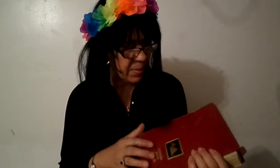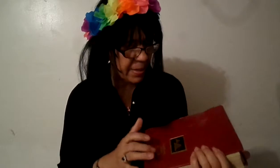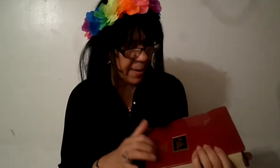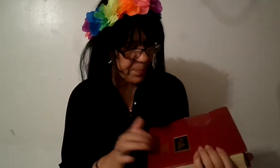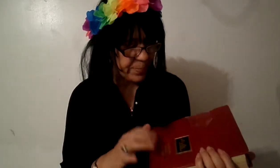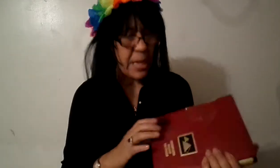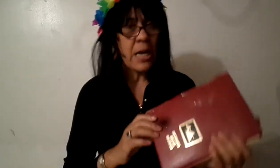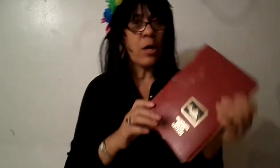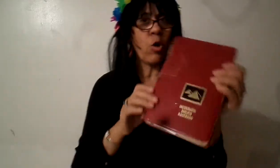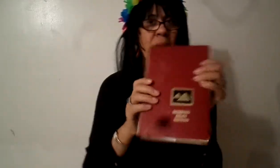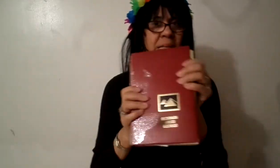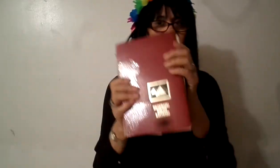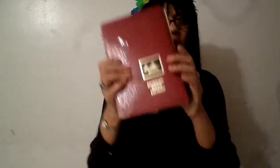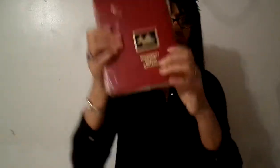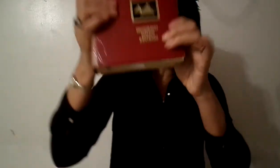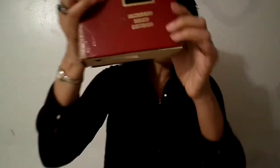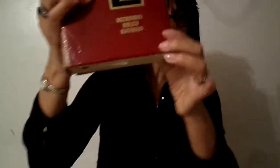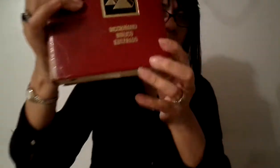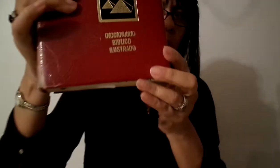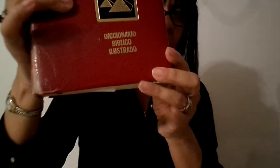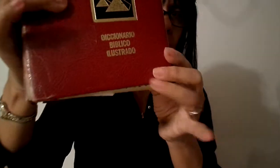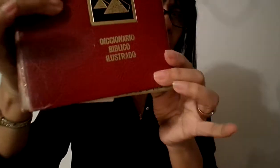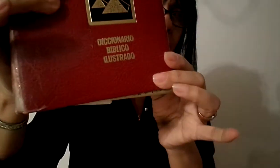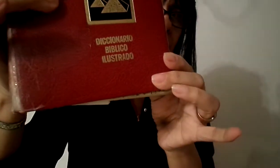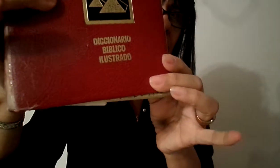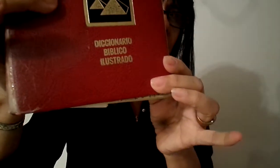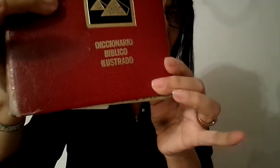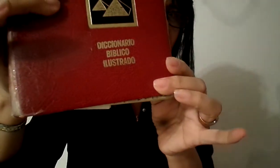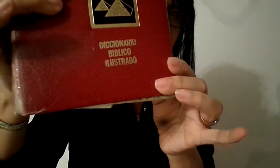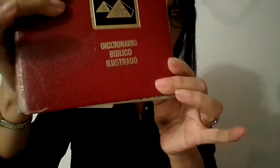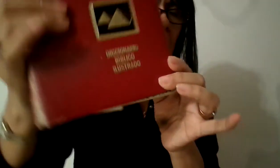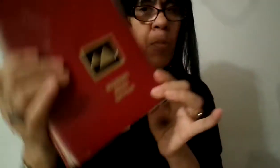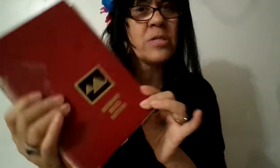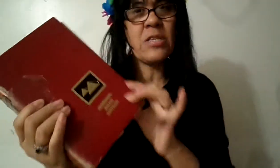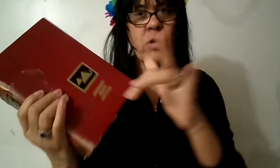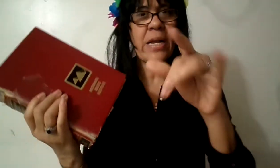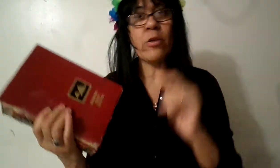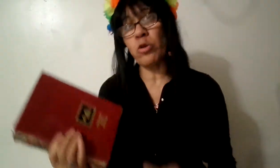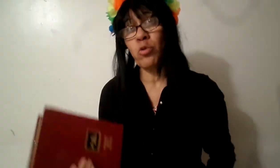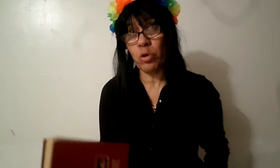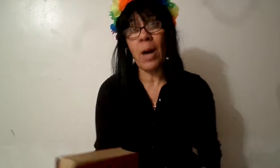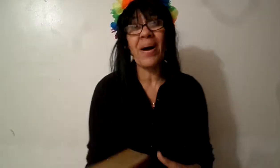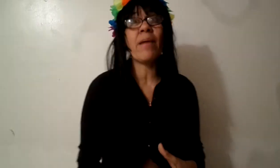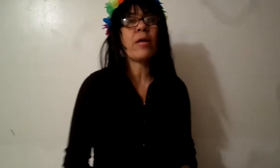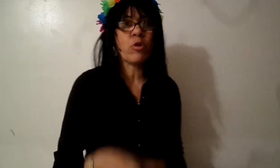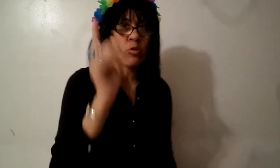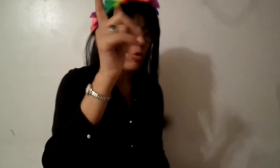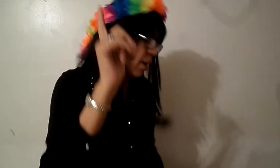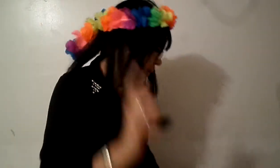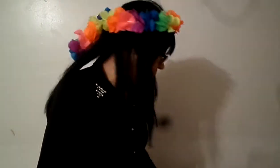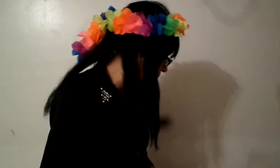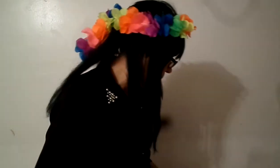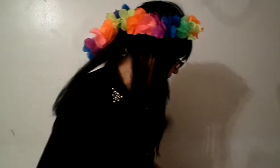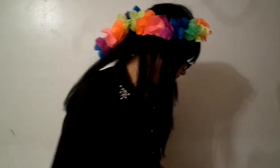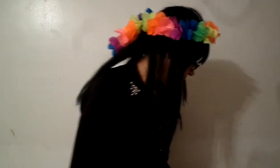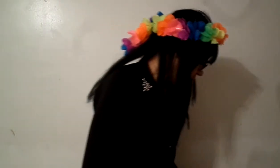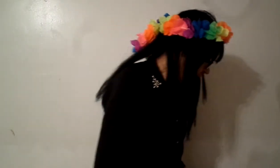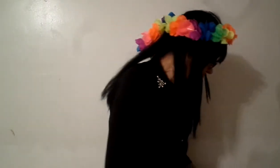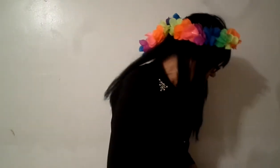miralo los grandes libros que son de cuarto año pues si tú te crees yo no estudio la palabra yo estudio la palabra y